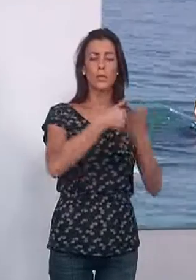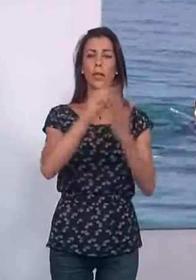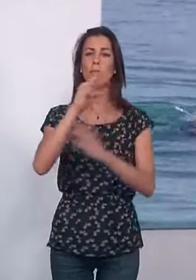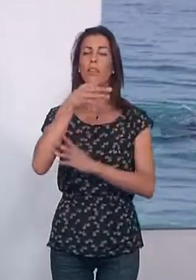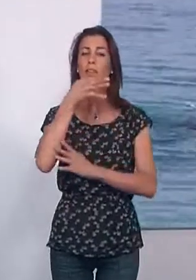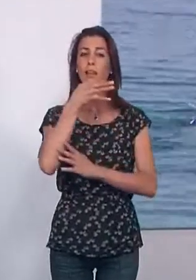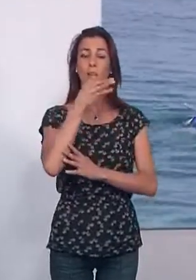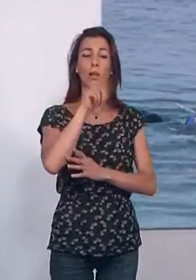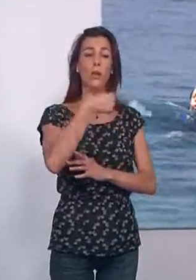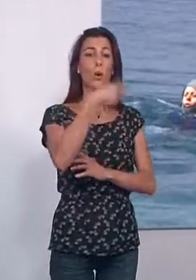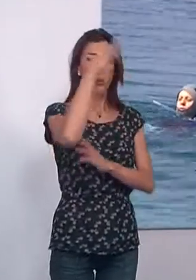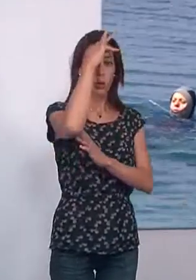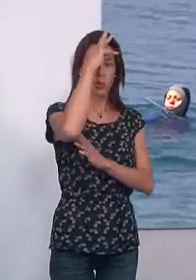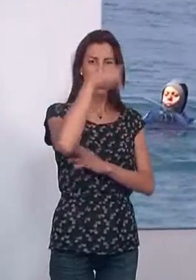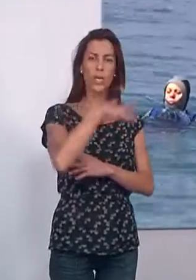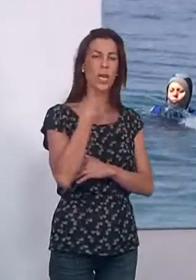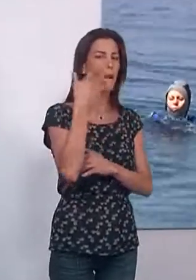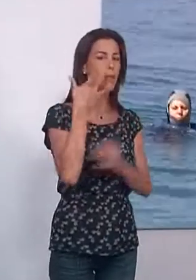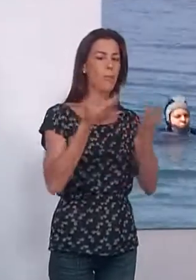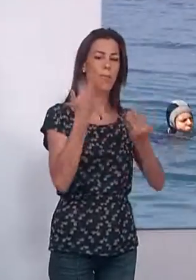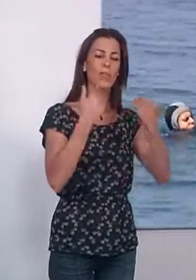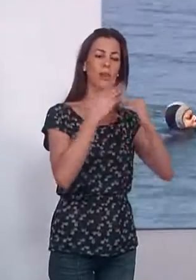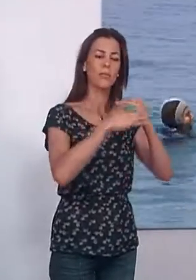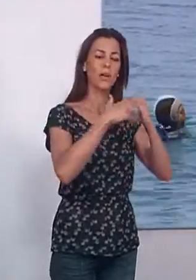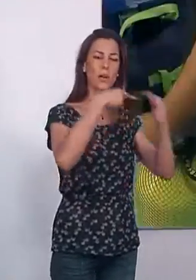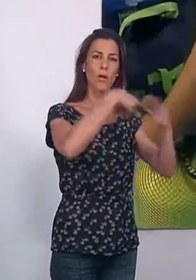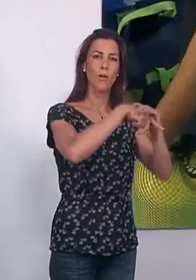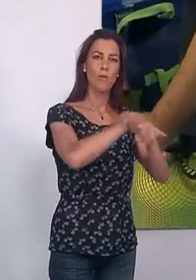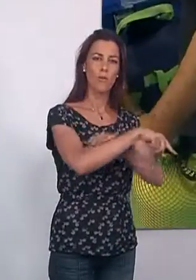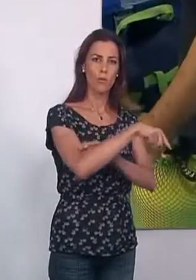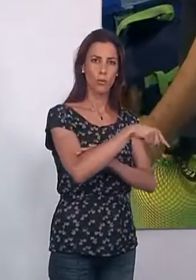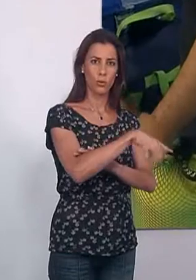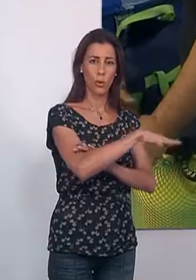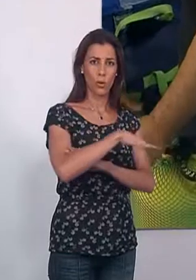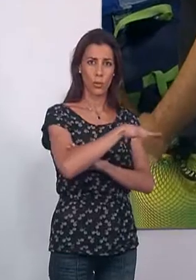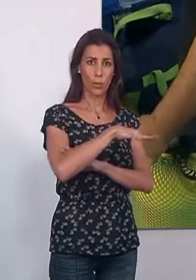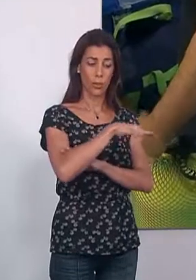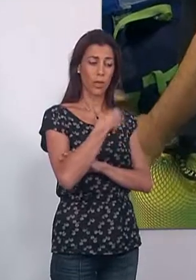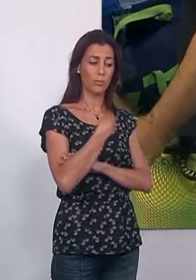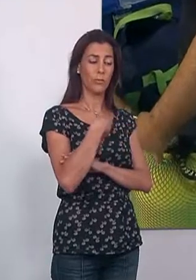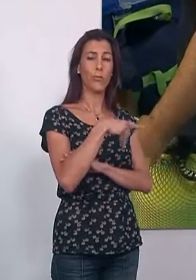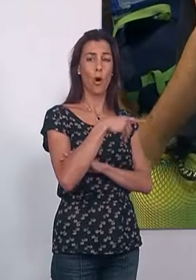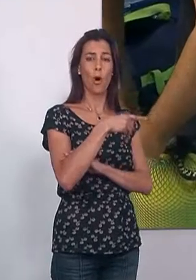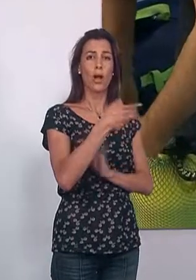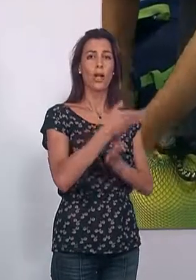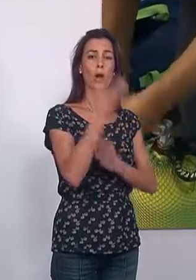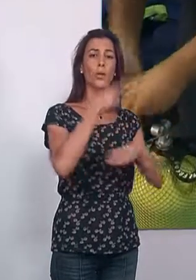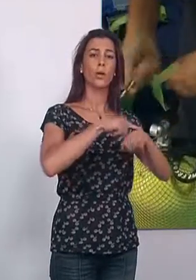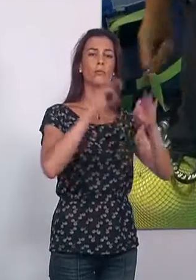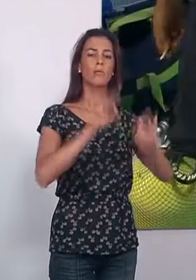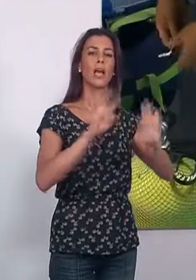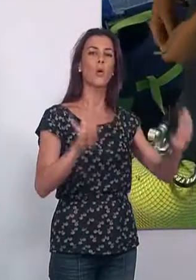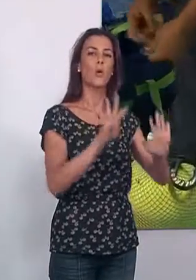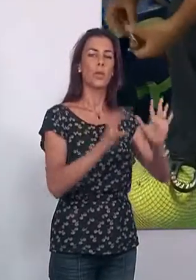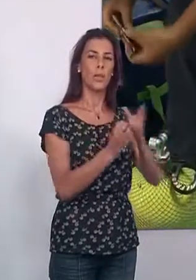tarde, mientras que el domingo se llevará a cabo una limpieza de fondos marinos en la zona del embarcadero de Calahonda desde las